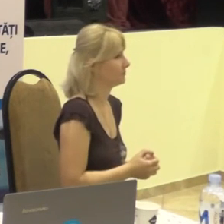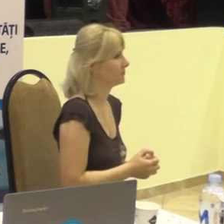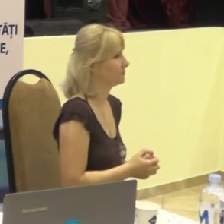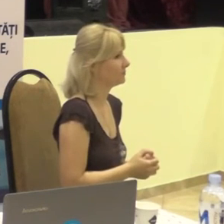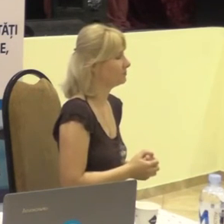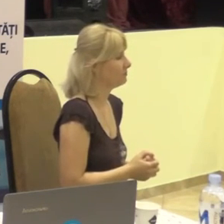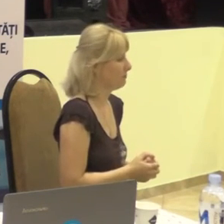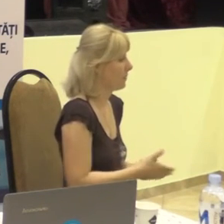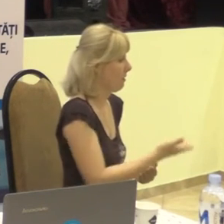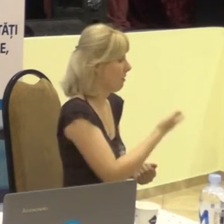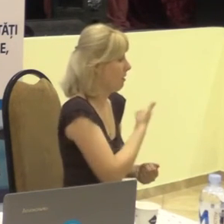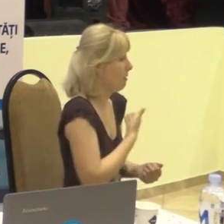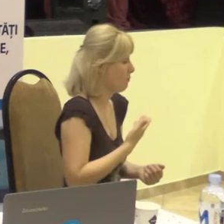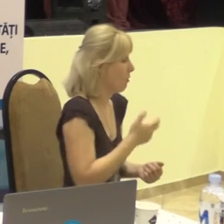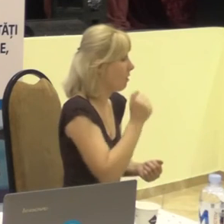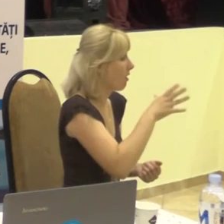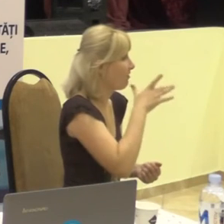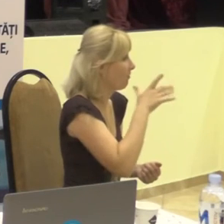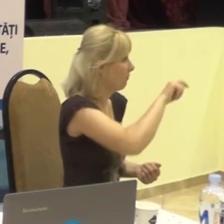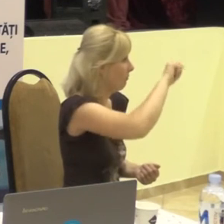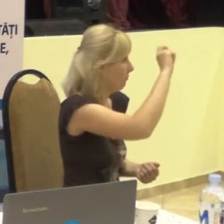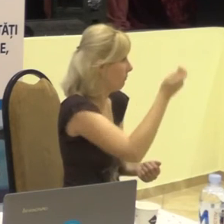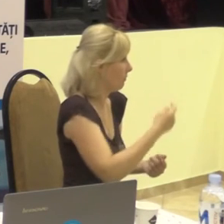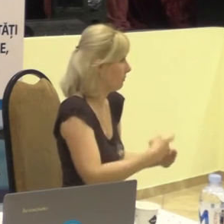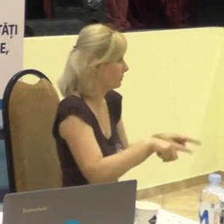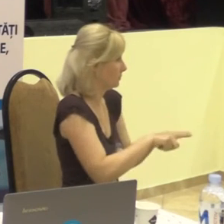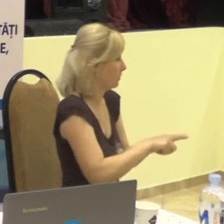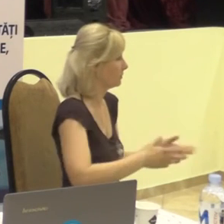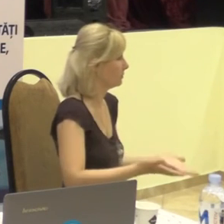Noi, ca în timpul războiului, eram.